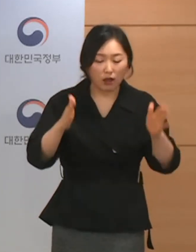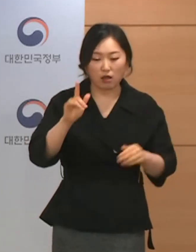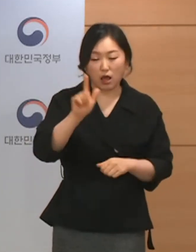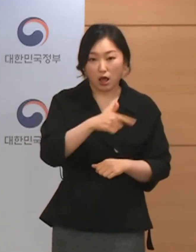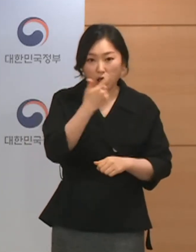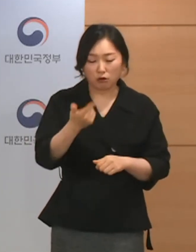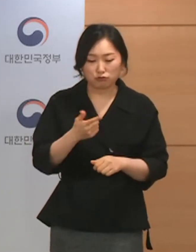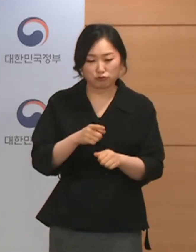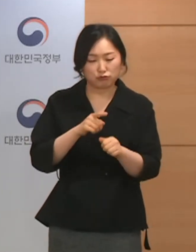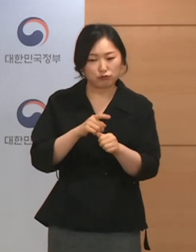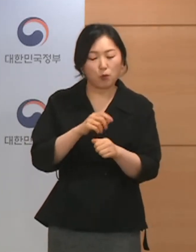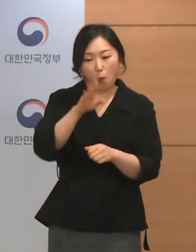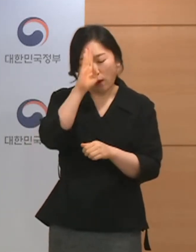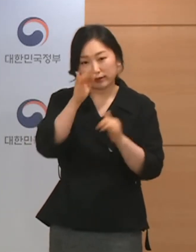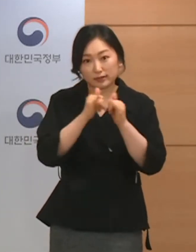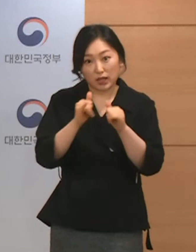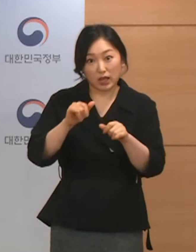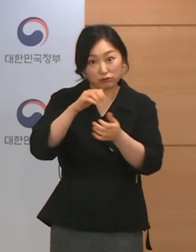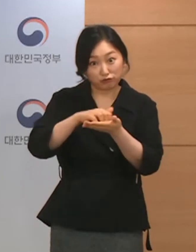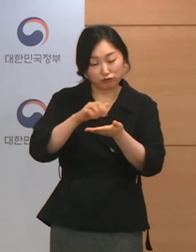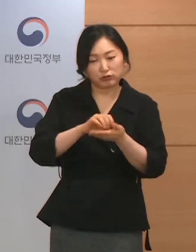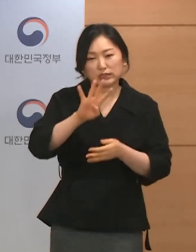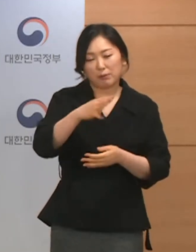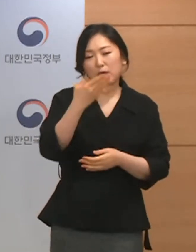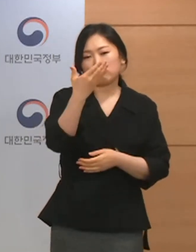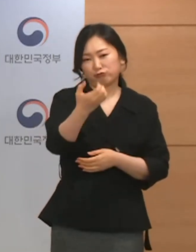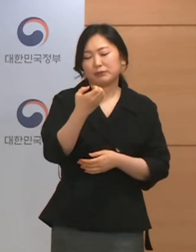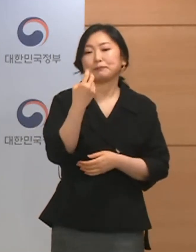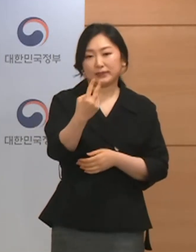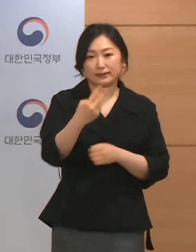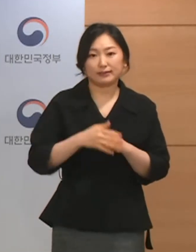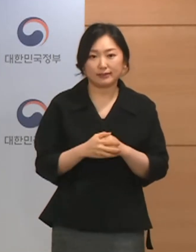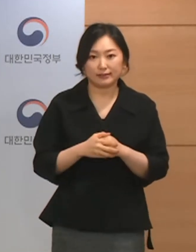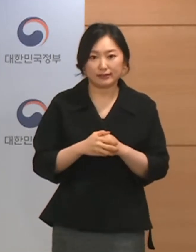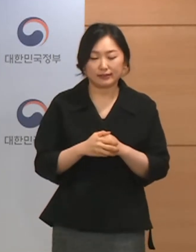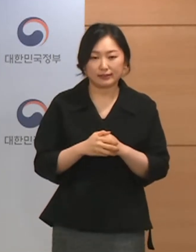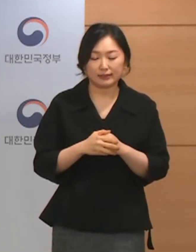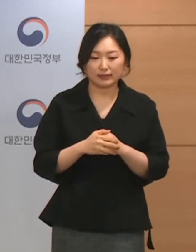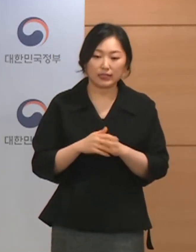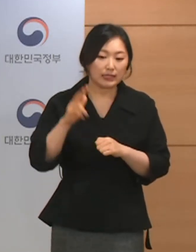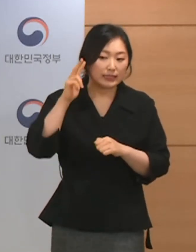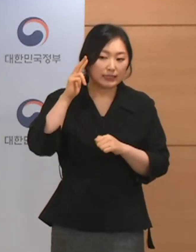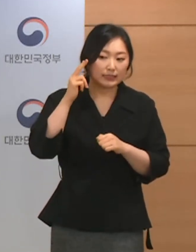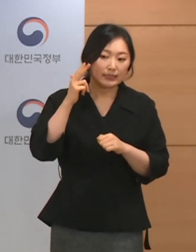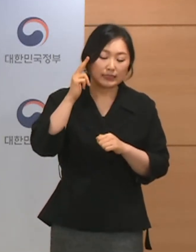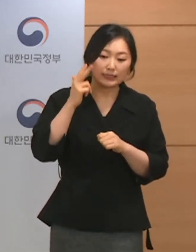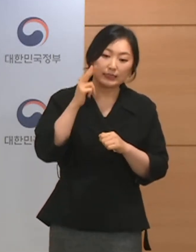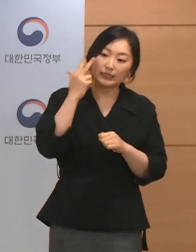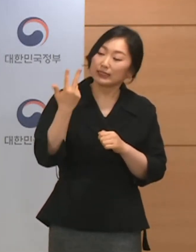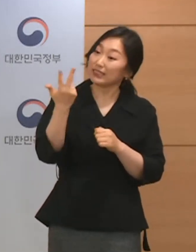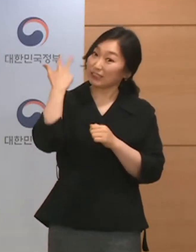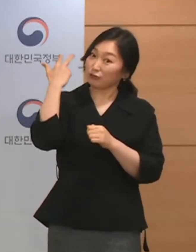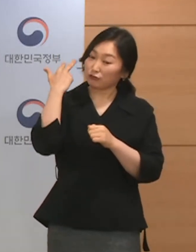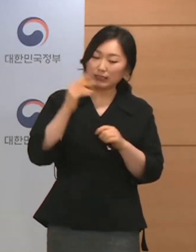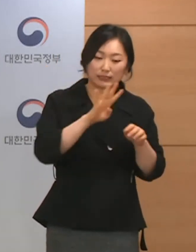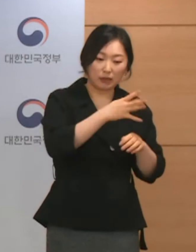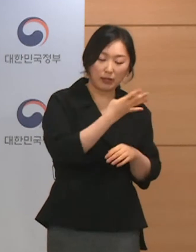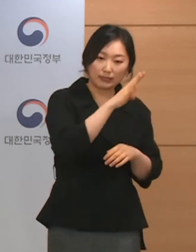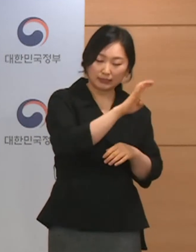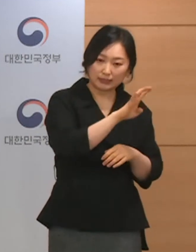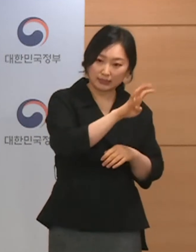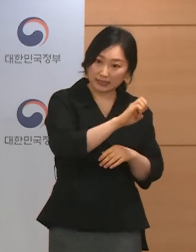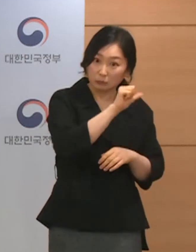평균 국내 환자 수는 492명입니다. 직전 한 주간의 445명에 비해서는